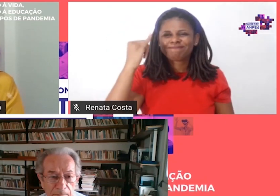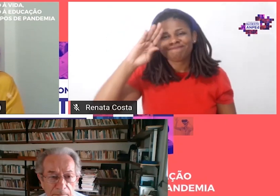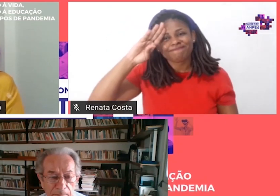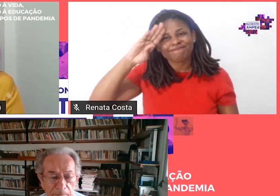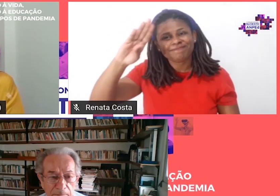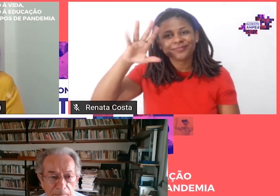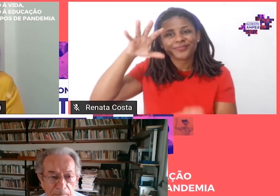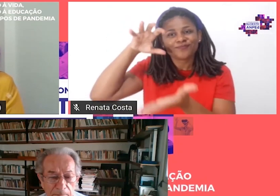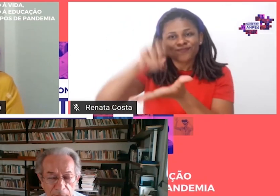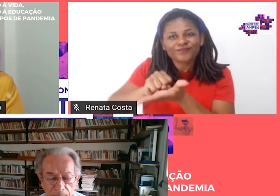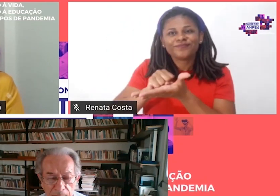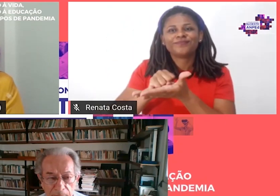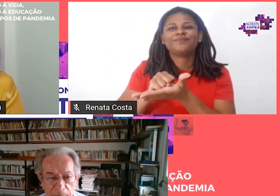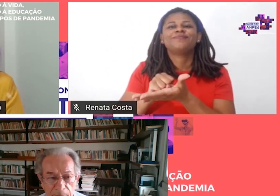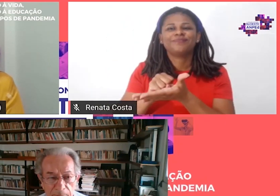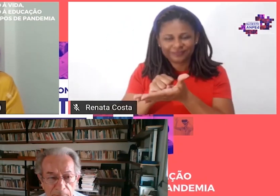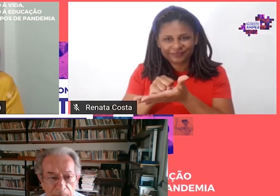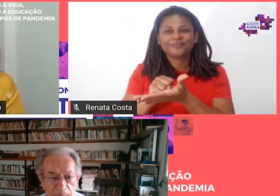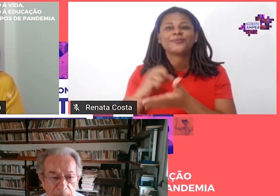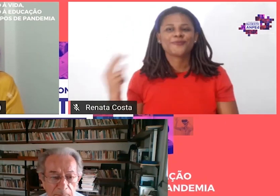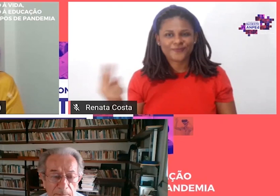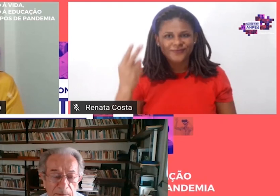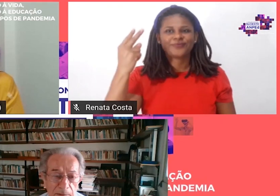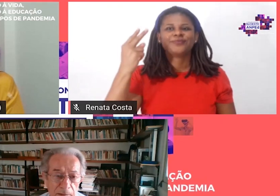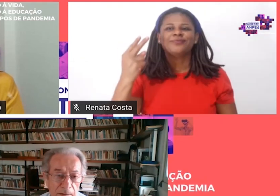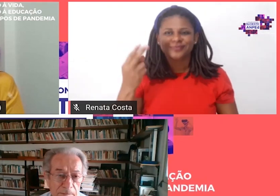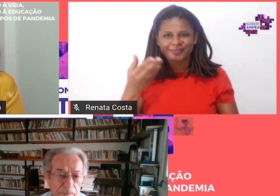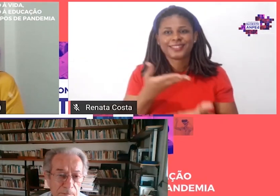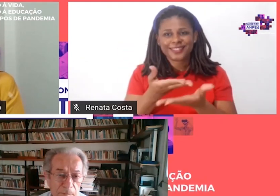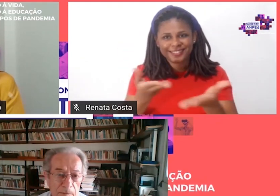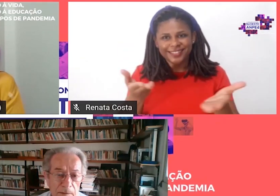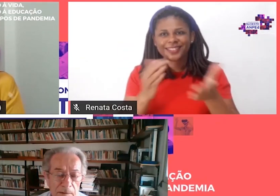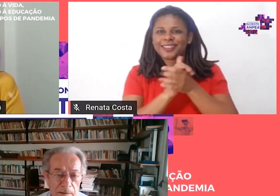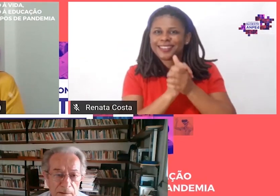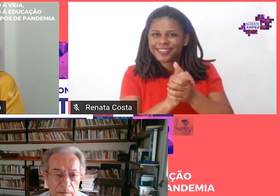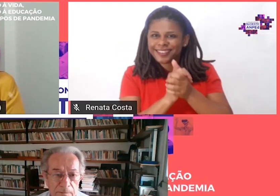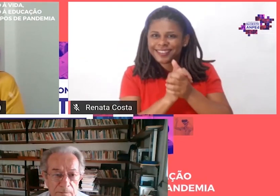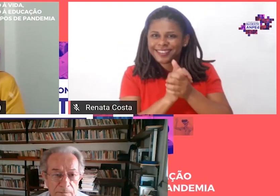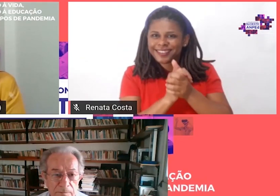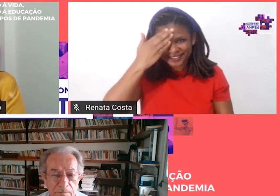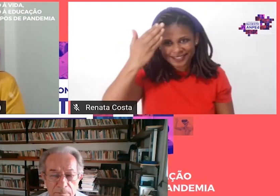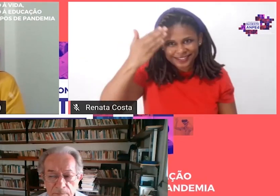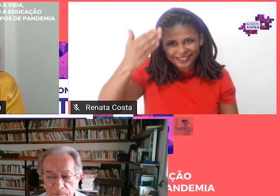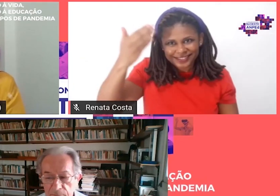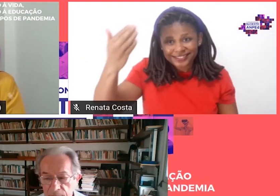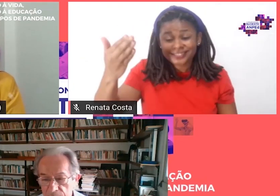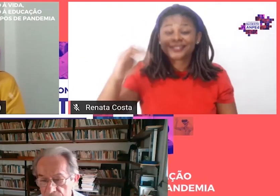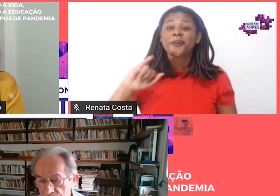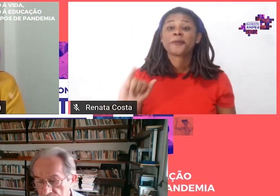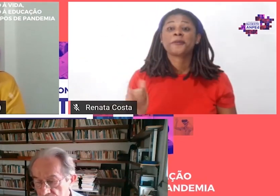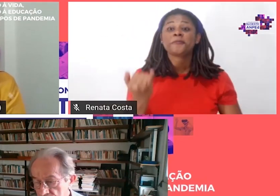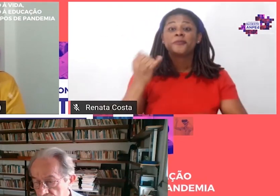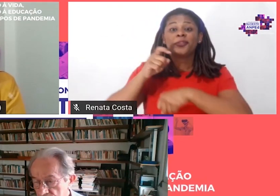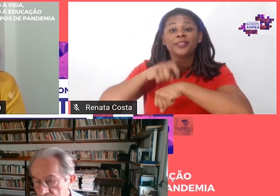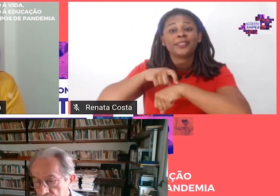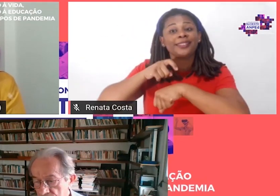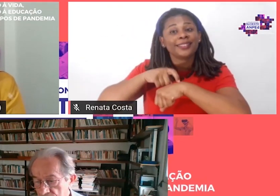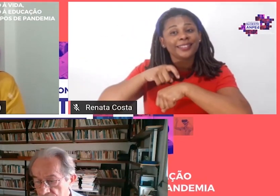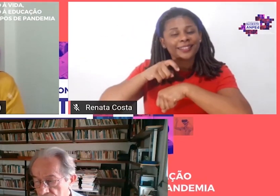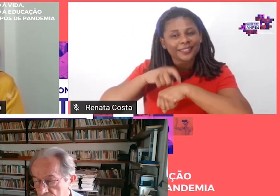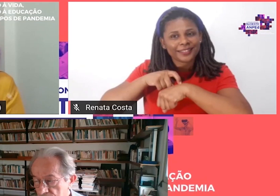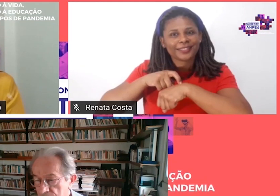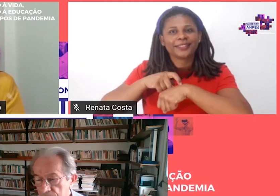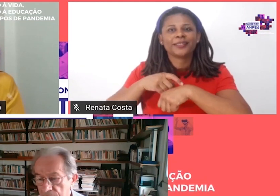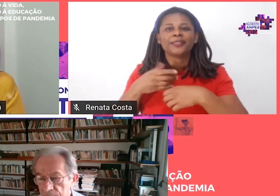importante também dessa homenagem, né? Mas a gente está abusando do tempo aí com o povo, o povo está nos